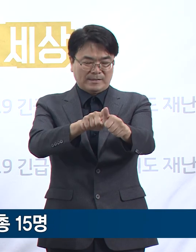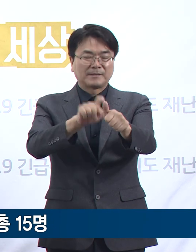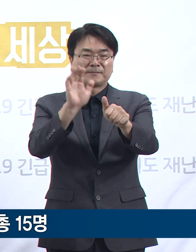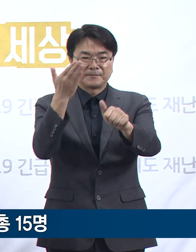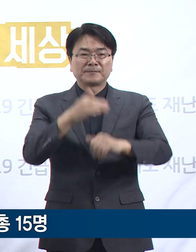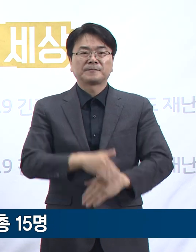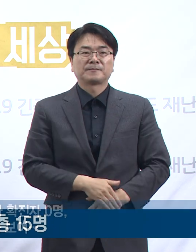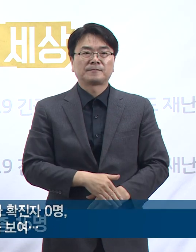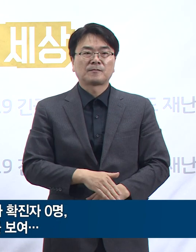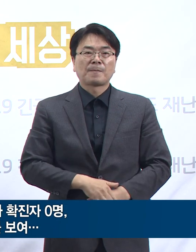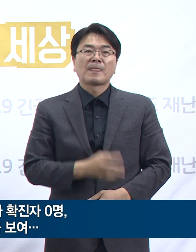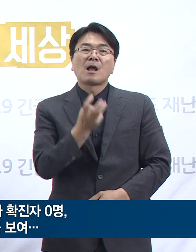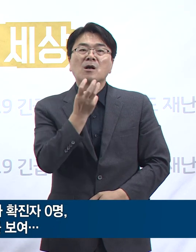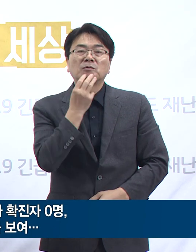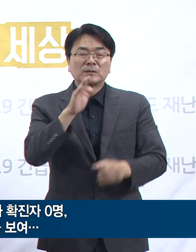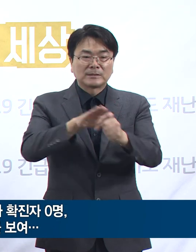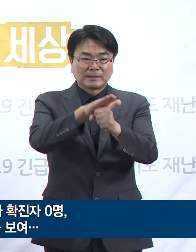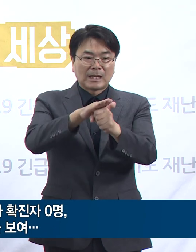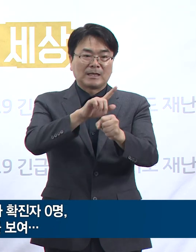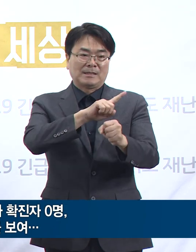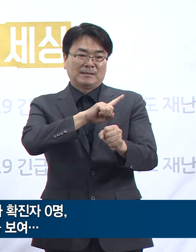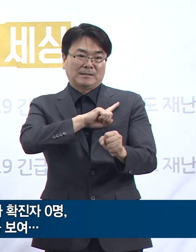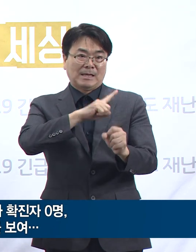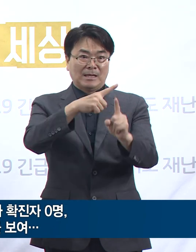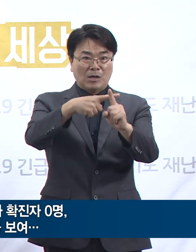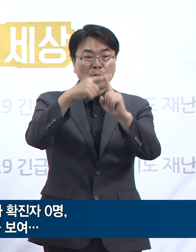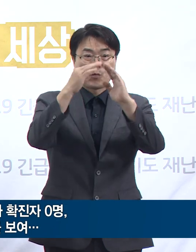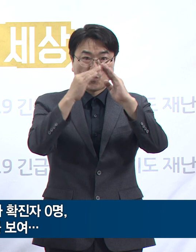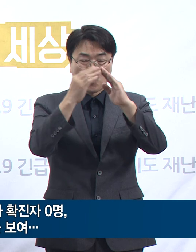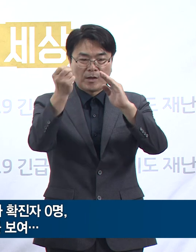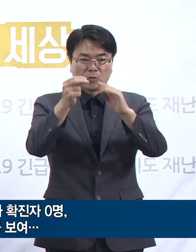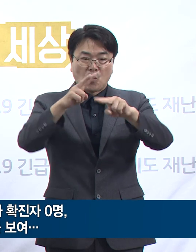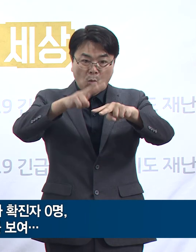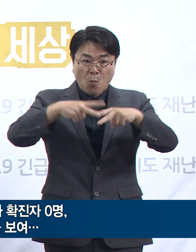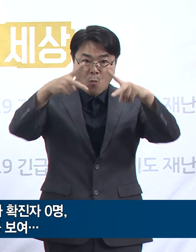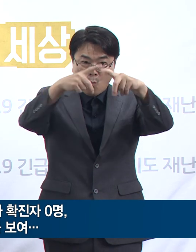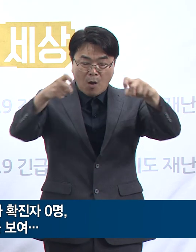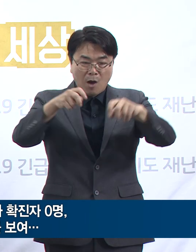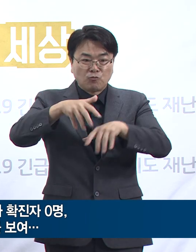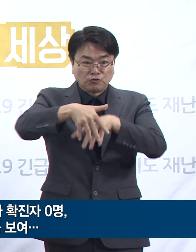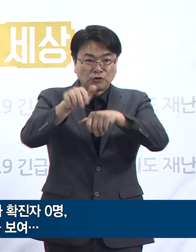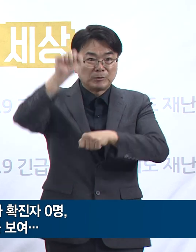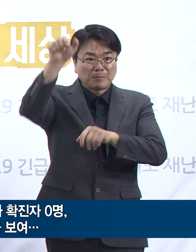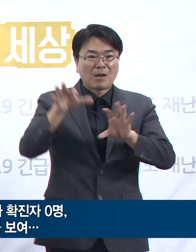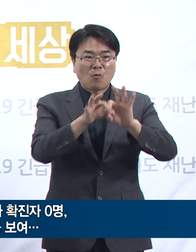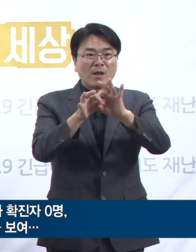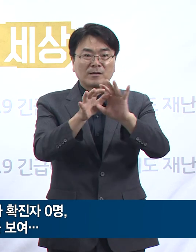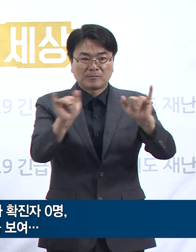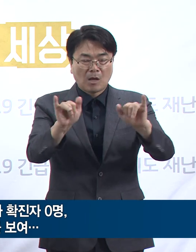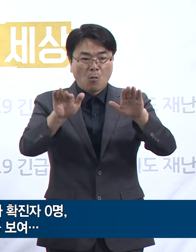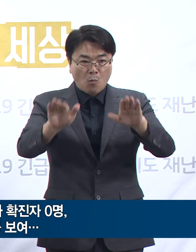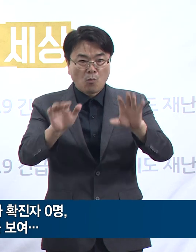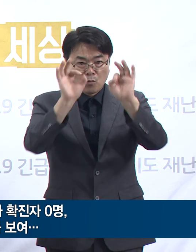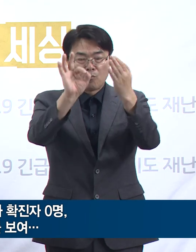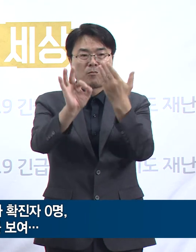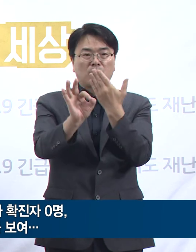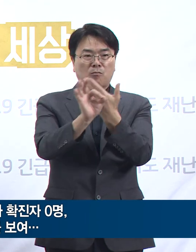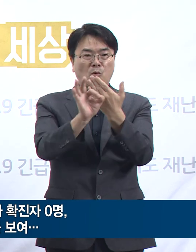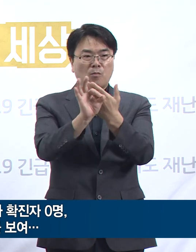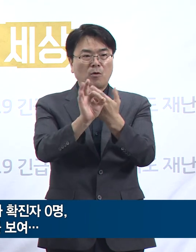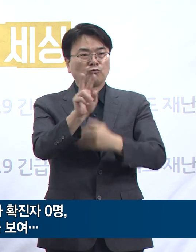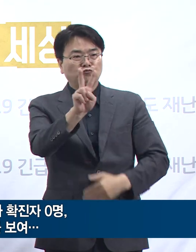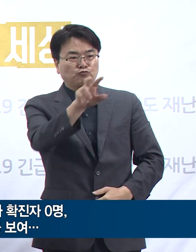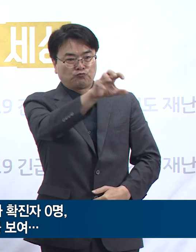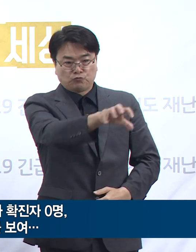성북구 사랑제일교회 및 광화문 집회 관련 도내 확진 상황입니다. 오늘 0시 기준 성북구 사랑제일교회와 광화문 집회